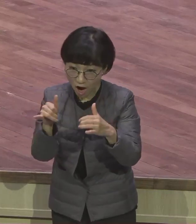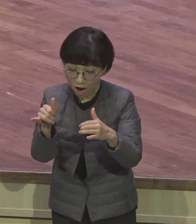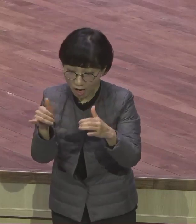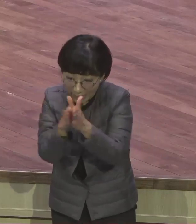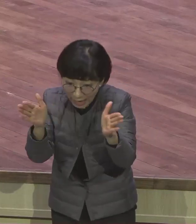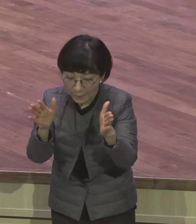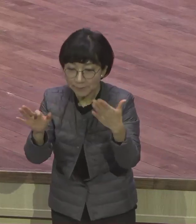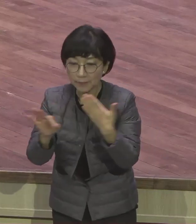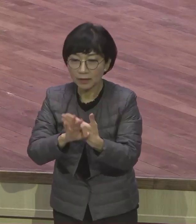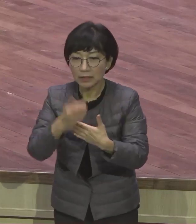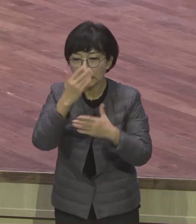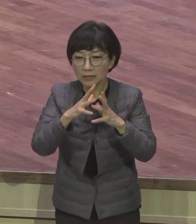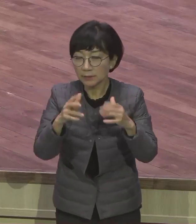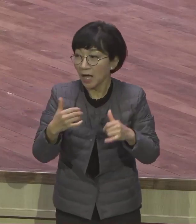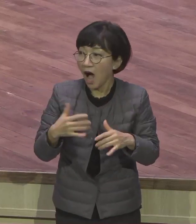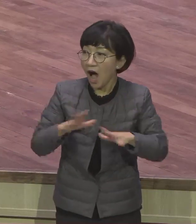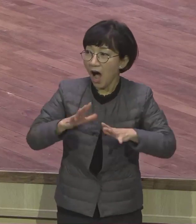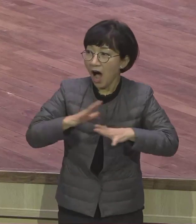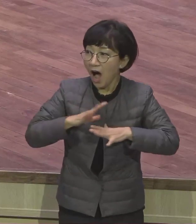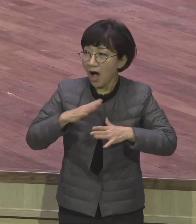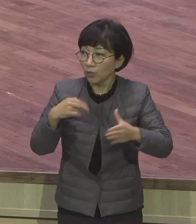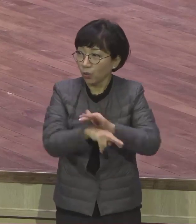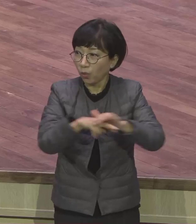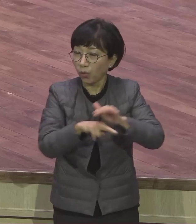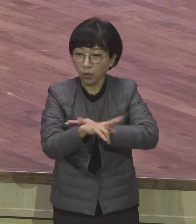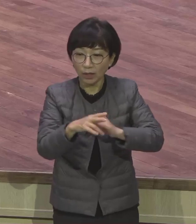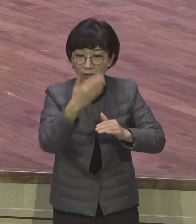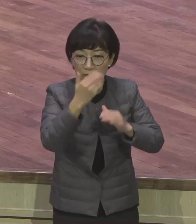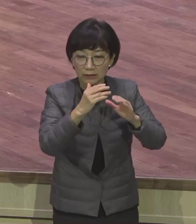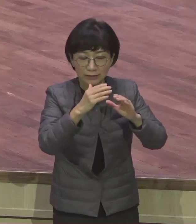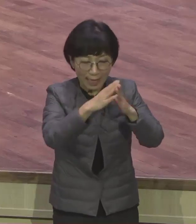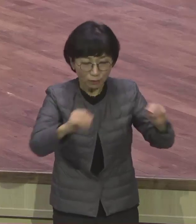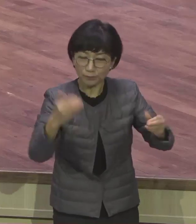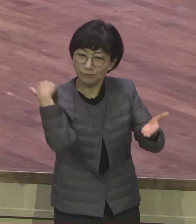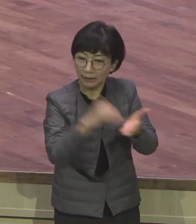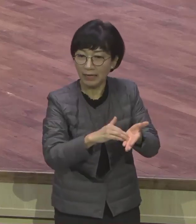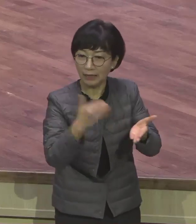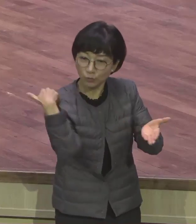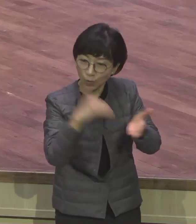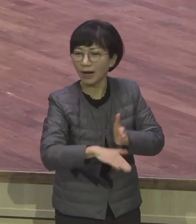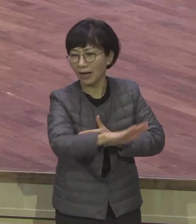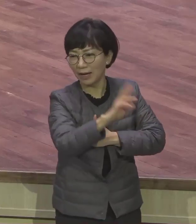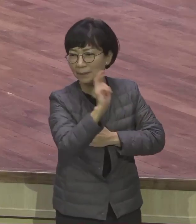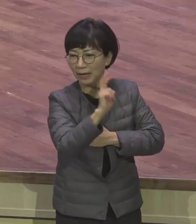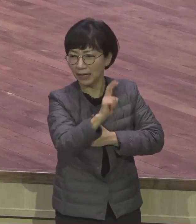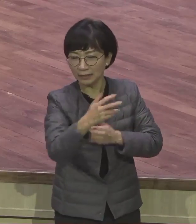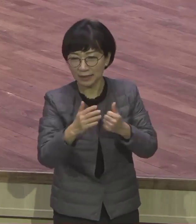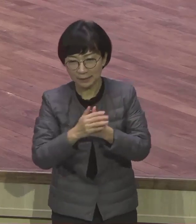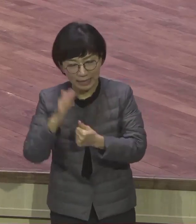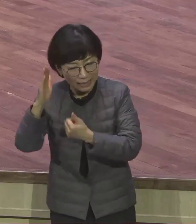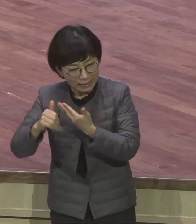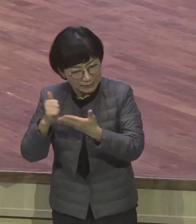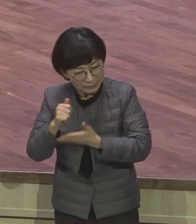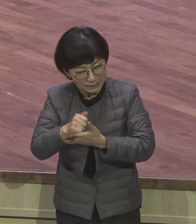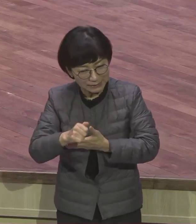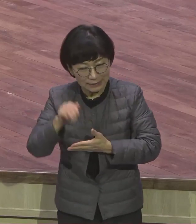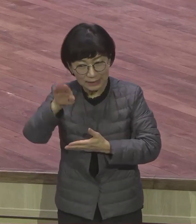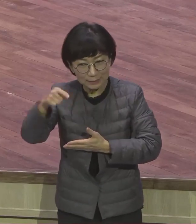다시 애굽으로 돌아갈 거란 말이야 그래서 뻔히 이스라엘 속성을 알아요 그러니까 하나님이 어디 돌리느냐 남쪽으로 돌려요